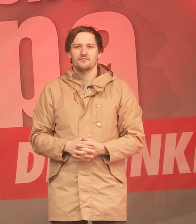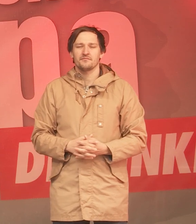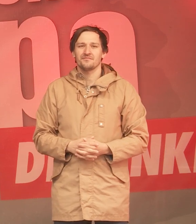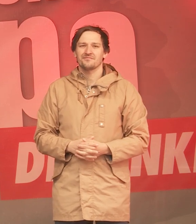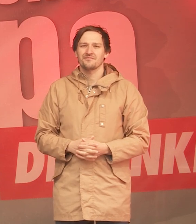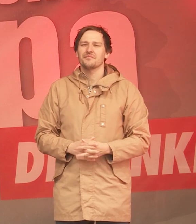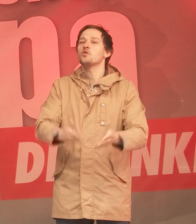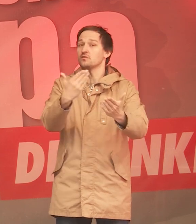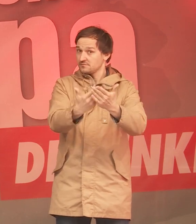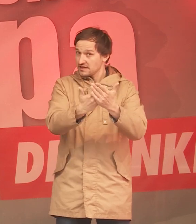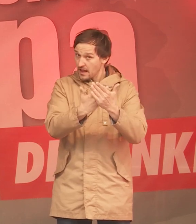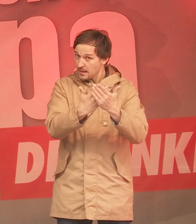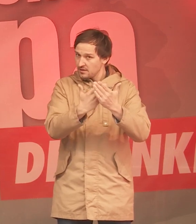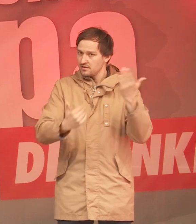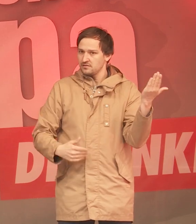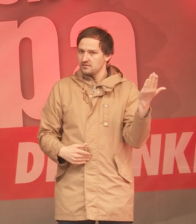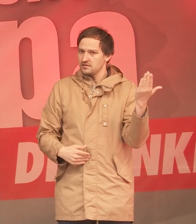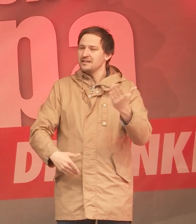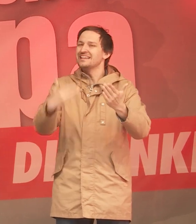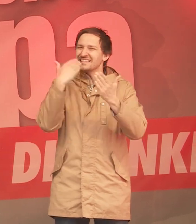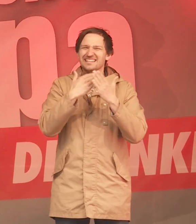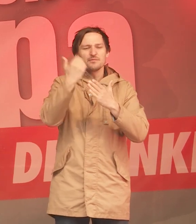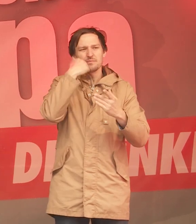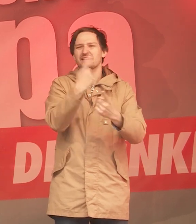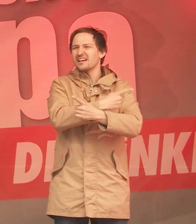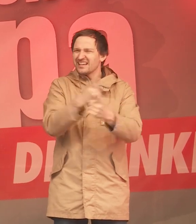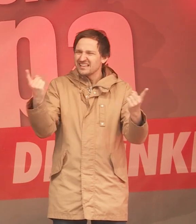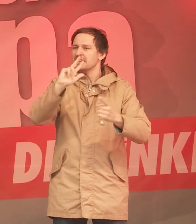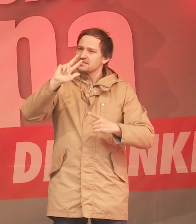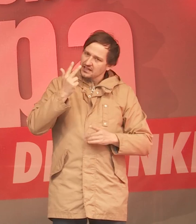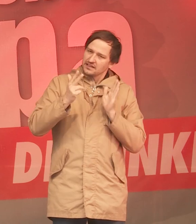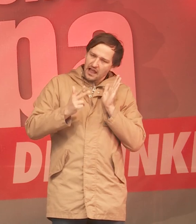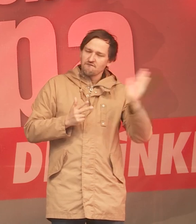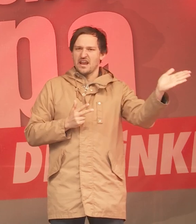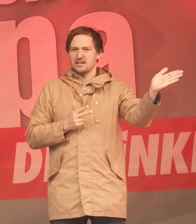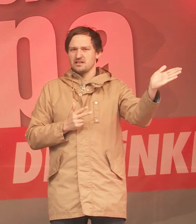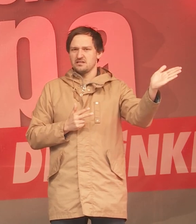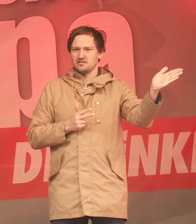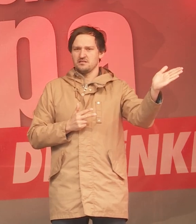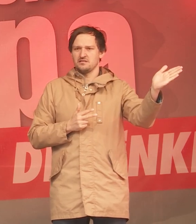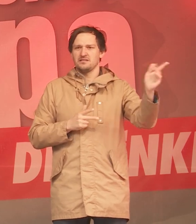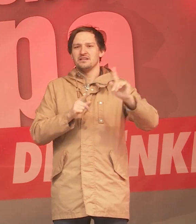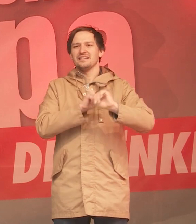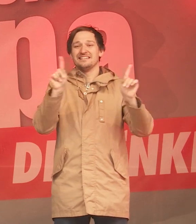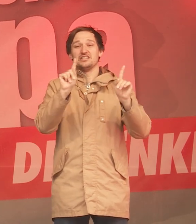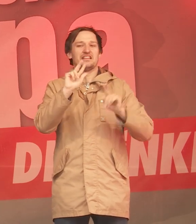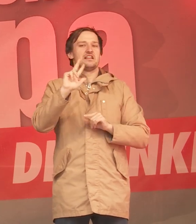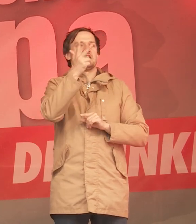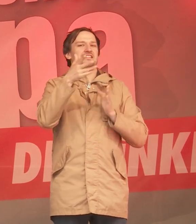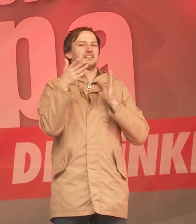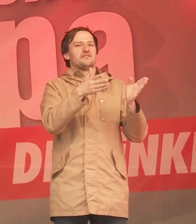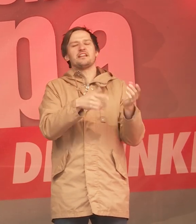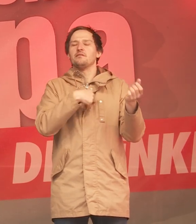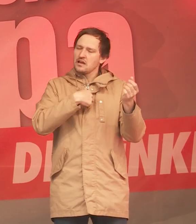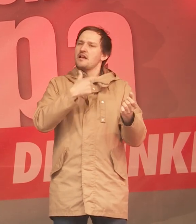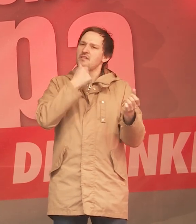Und deswegen wählt den dritten Weg, nicht im übertragenen Sinne, den dritten Weg der